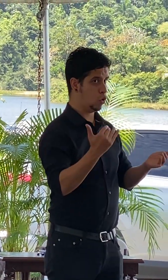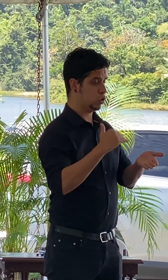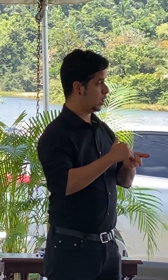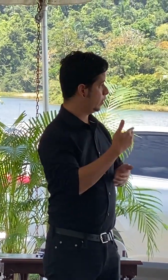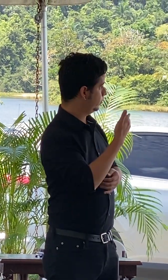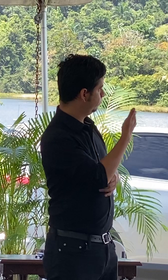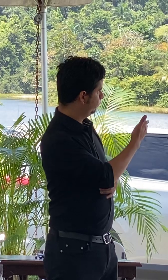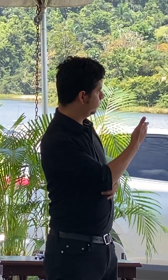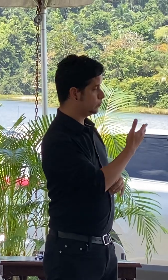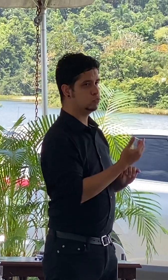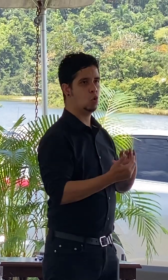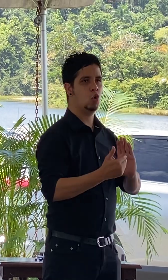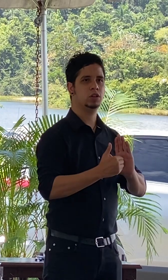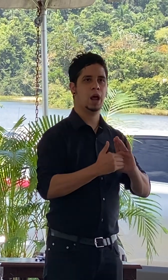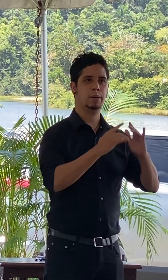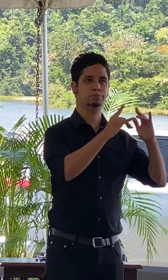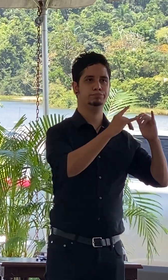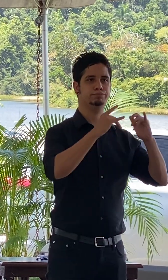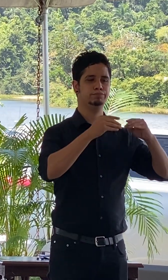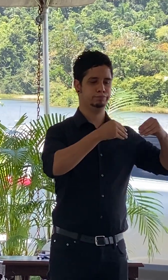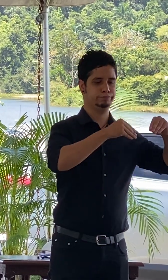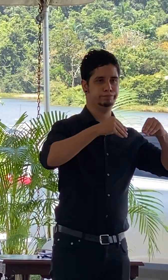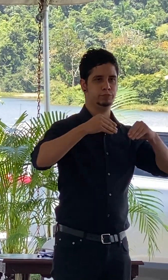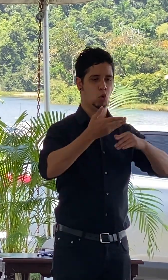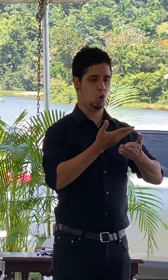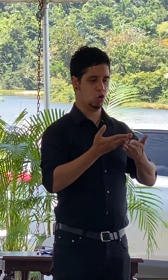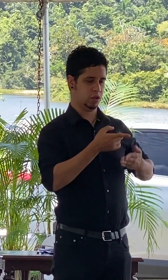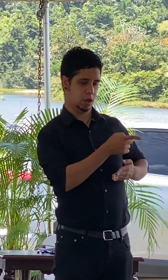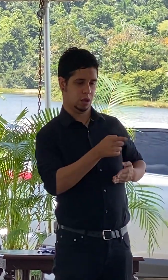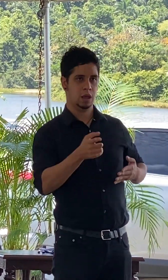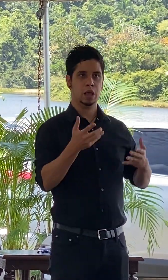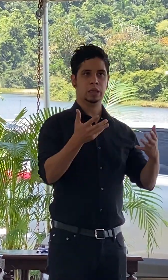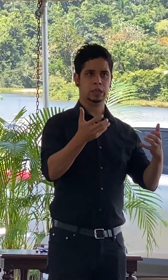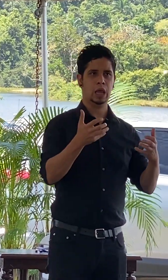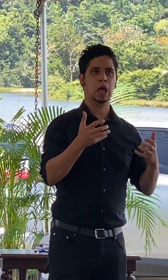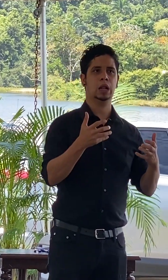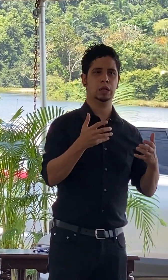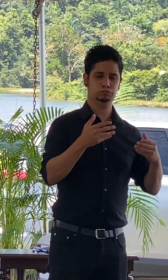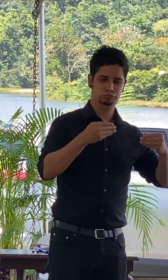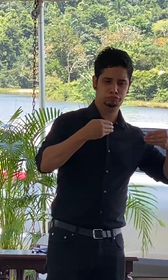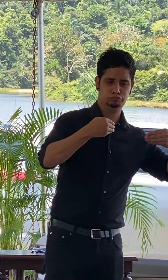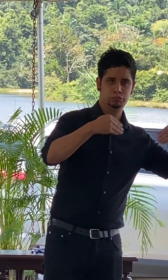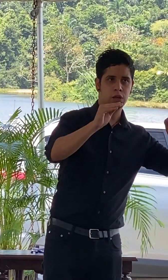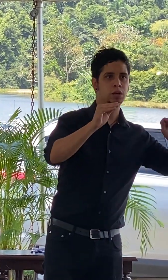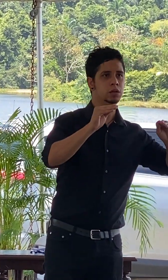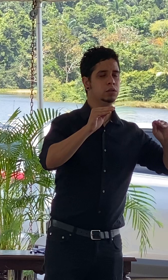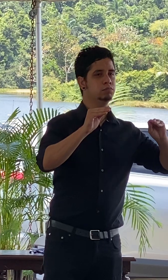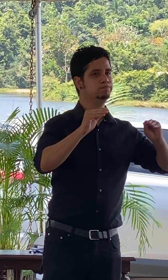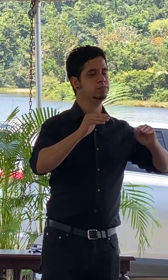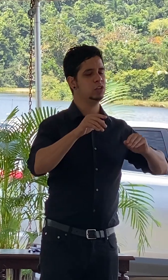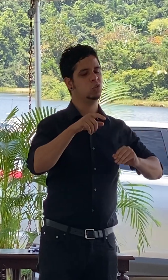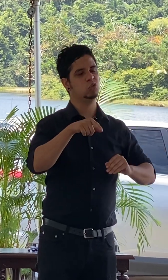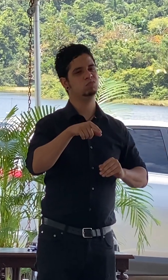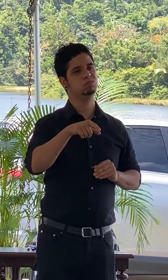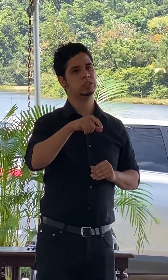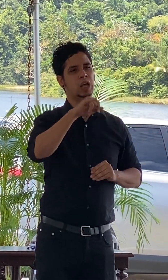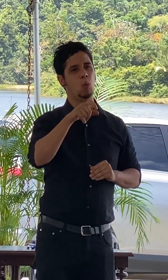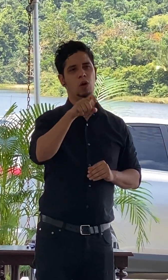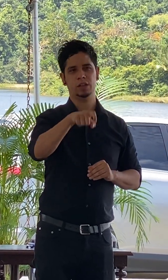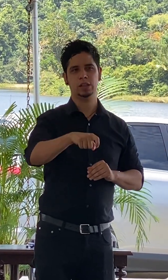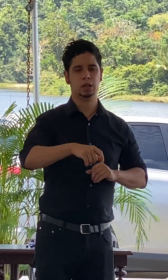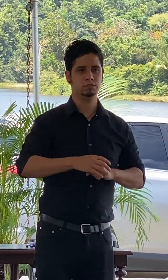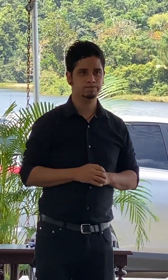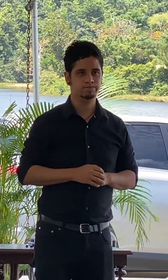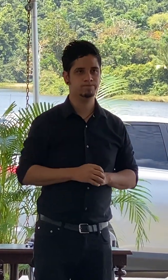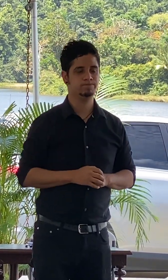ganas de devolver otra vez a echar para adelante lo que el sur de san juan necesita ahora esta vez con